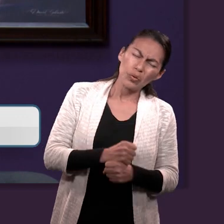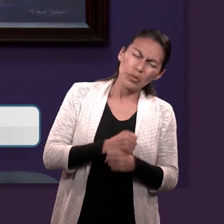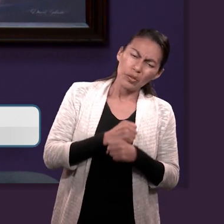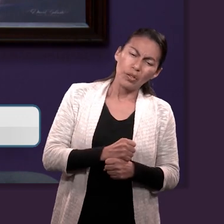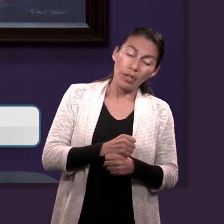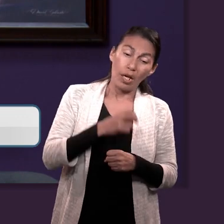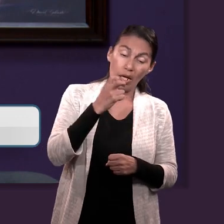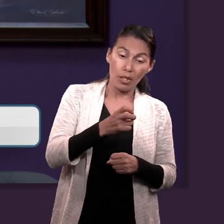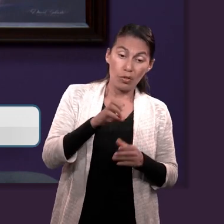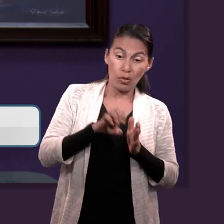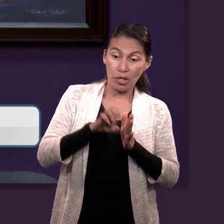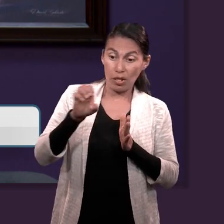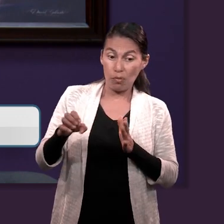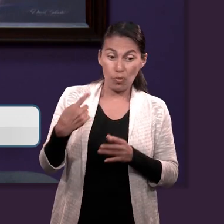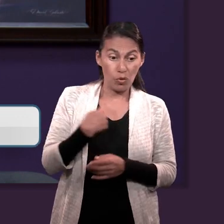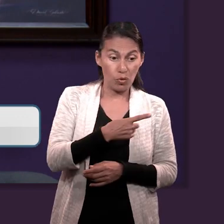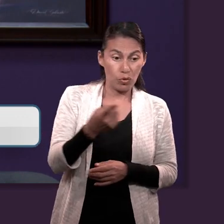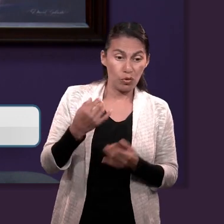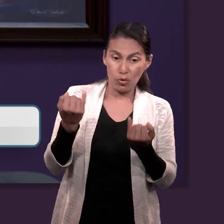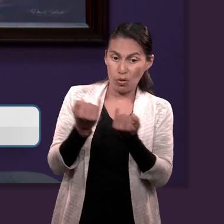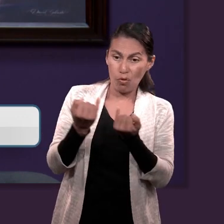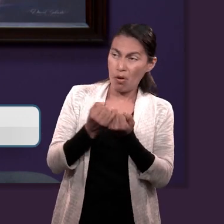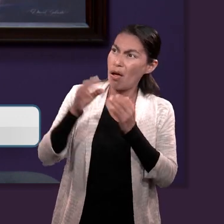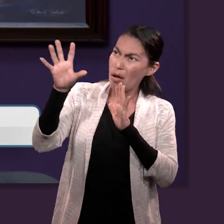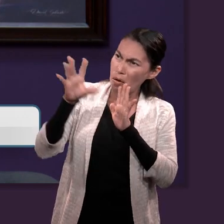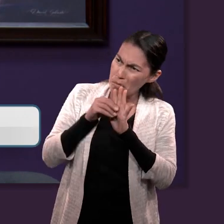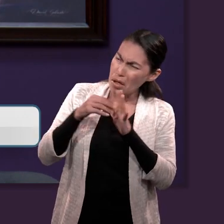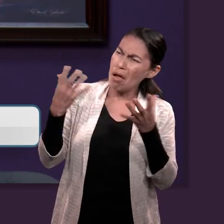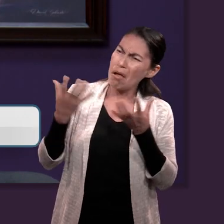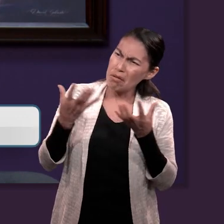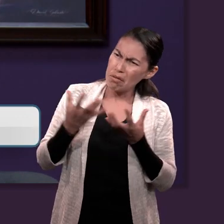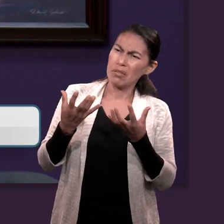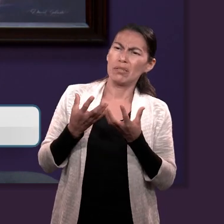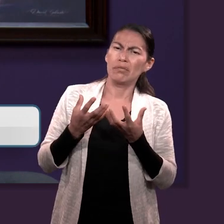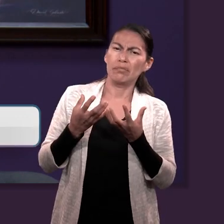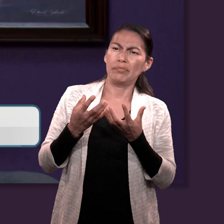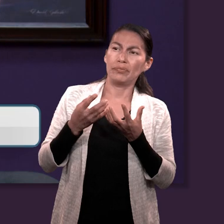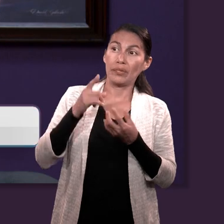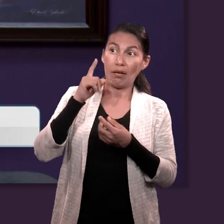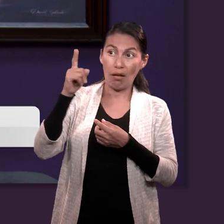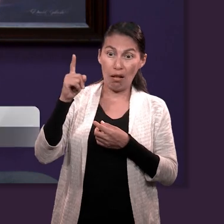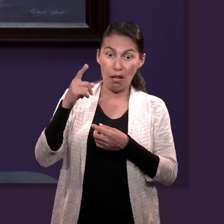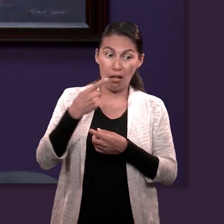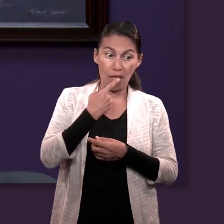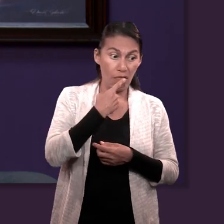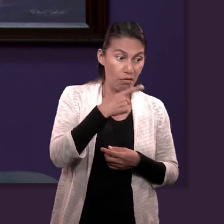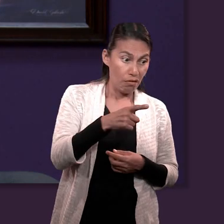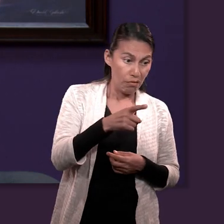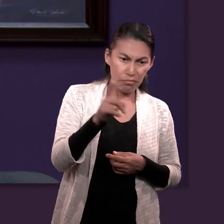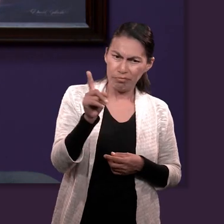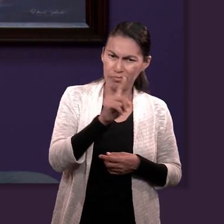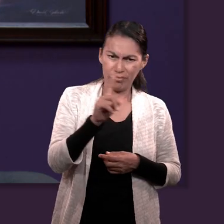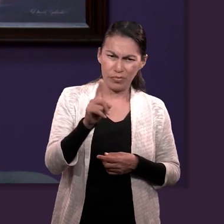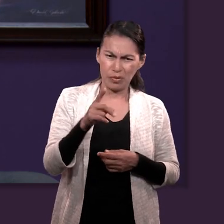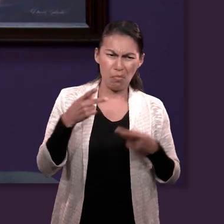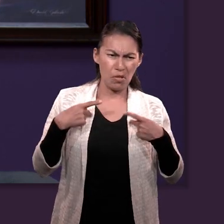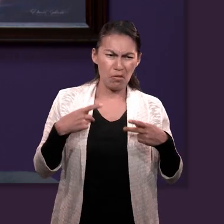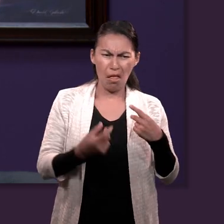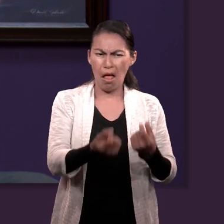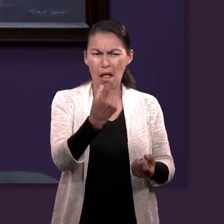para que sigáis sus pisadas, el cual no hizo pecado ni se halló engaño en su boca, quien cuando le maldecían no